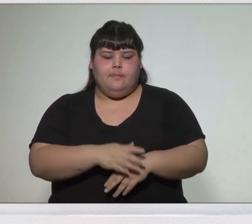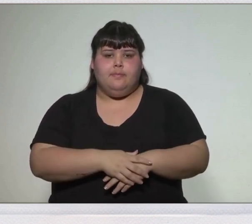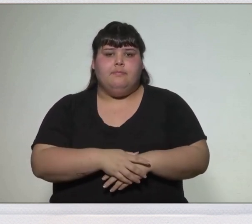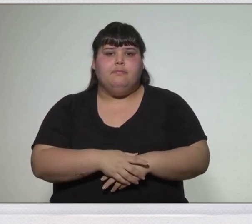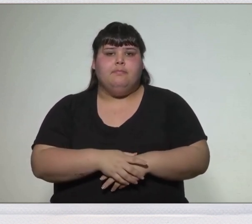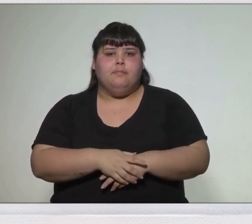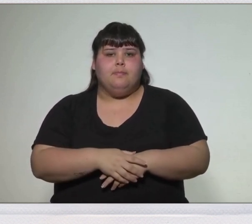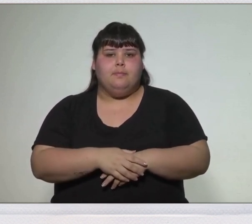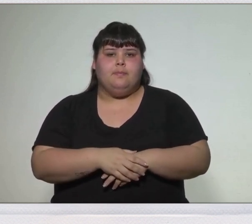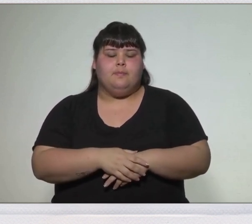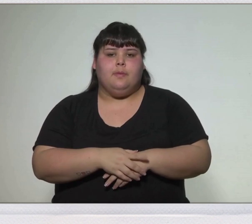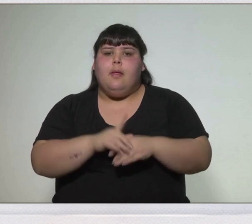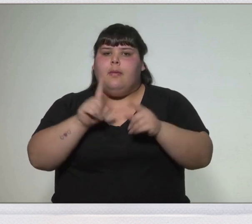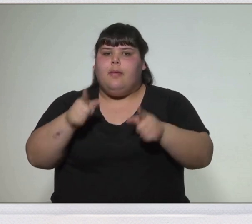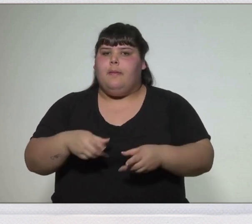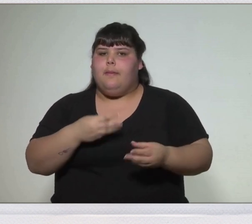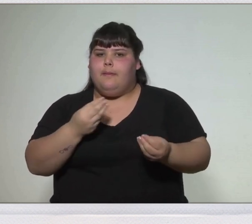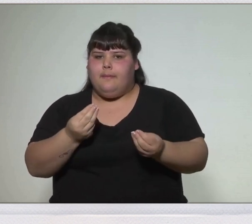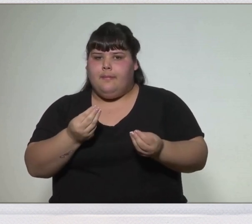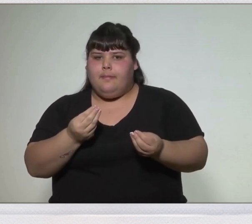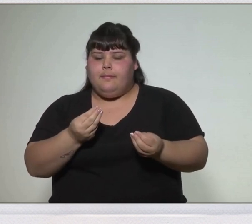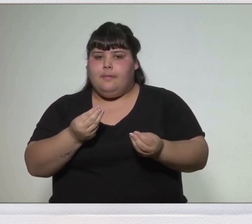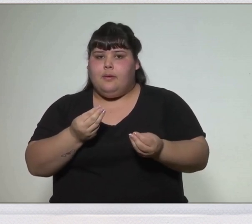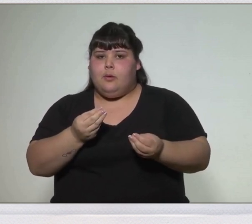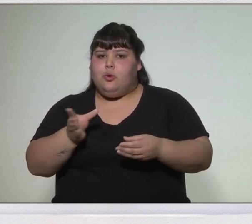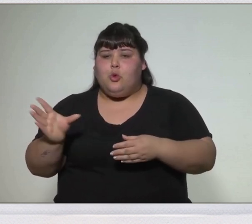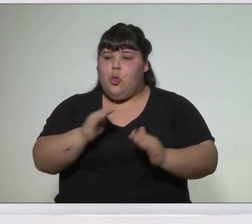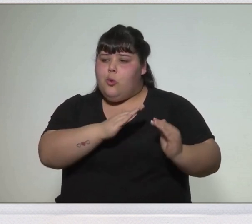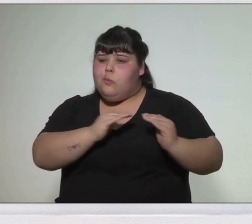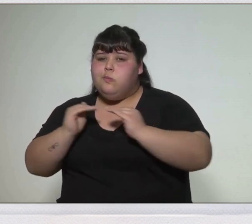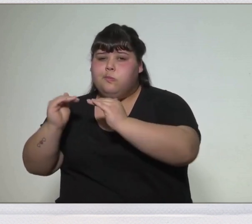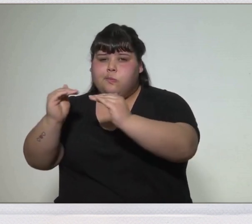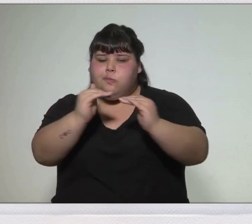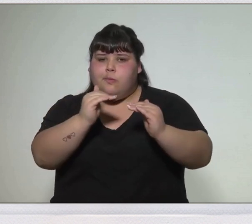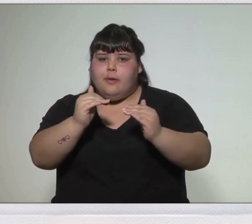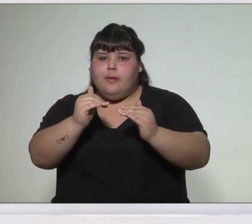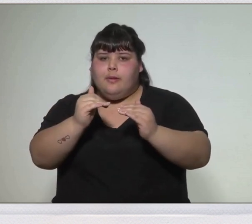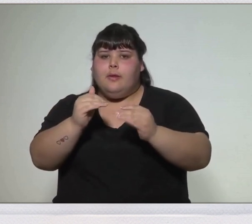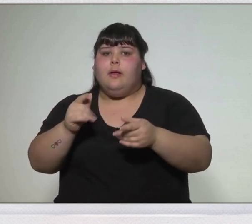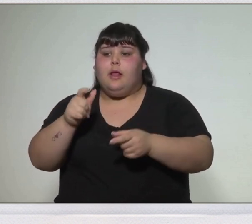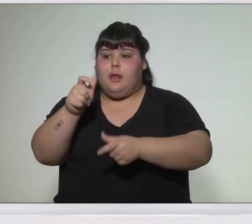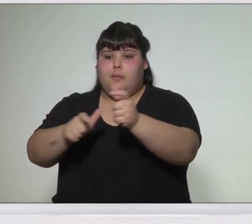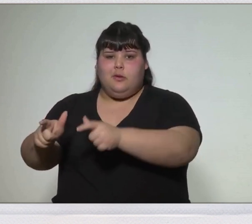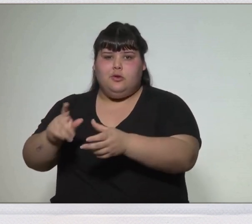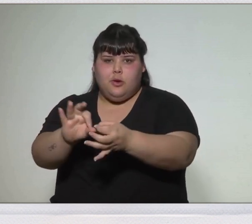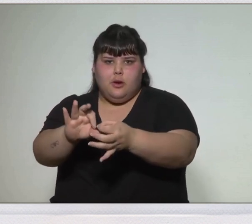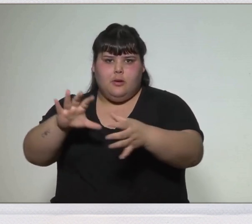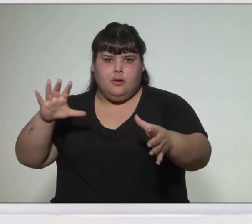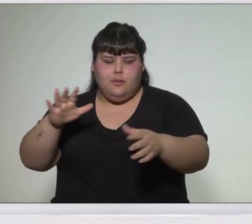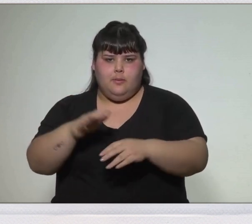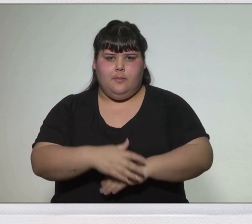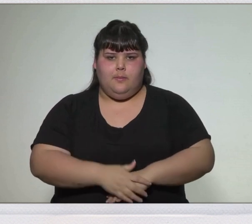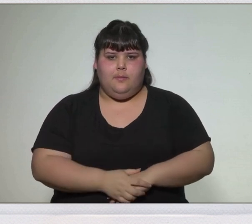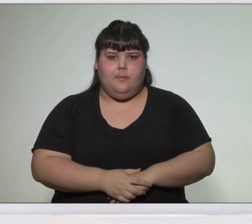Así también los de igualdad y libertad de los ciudadanos.